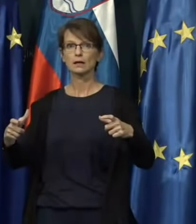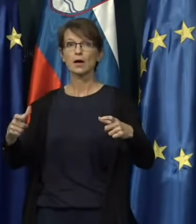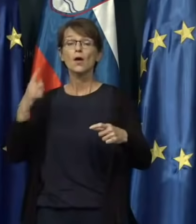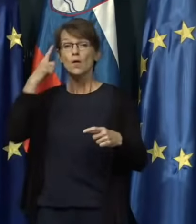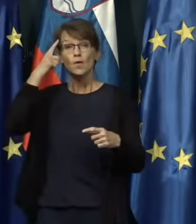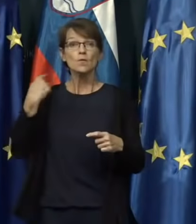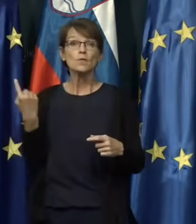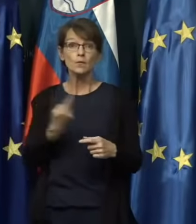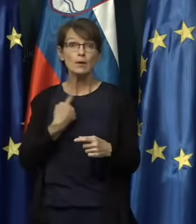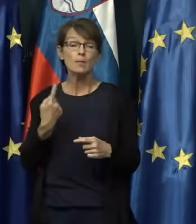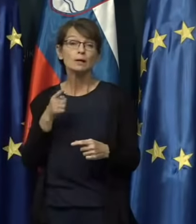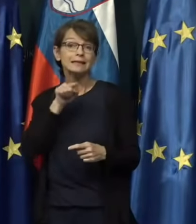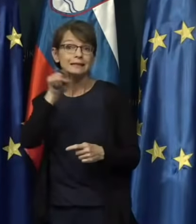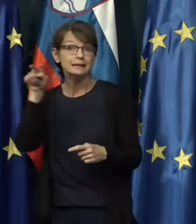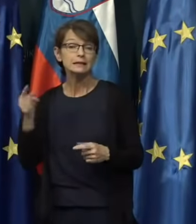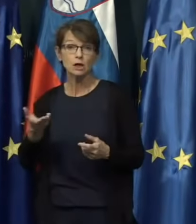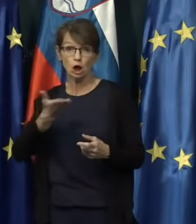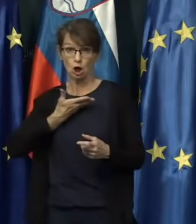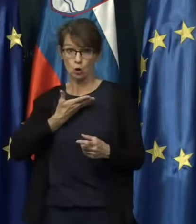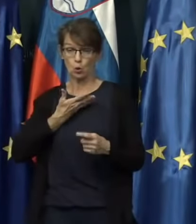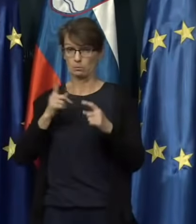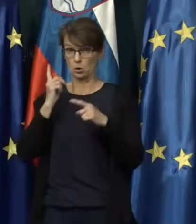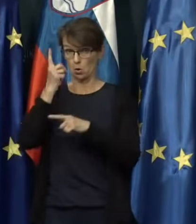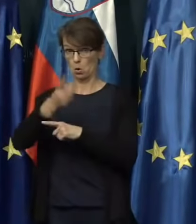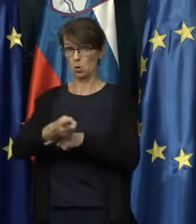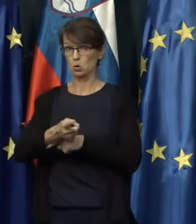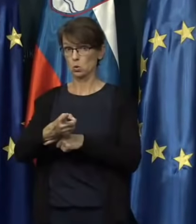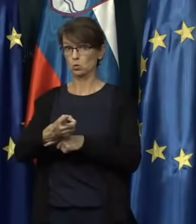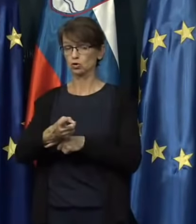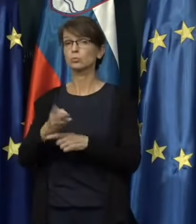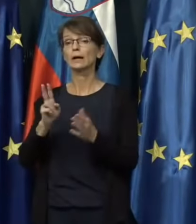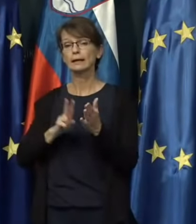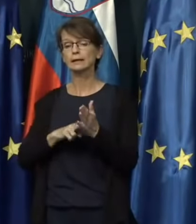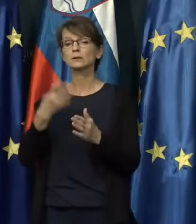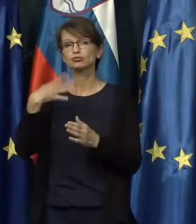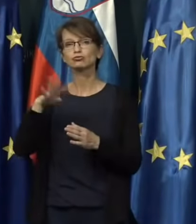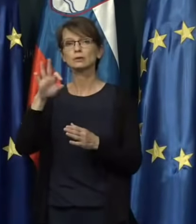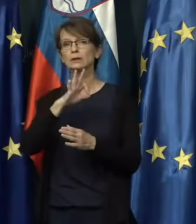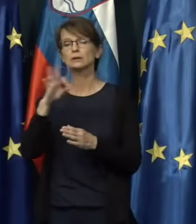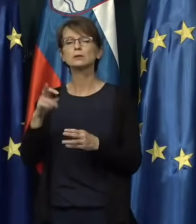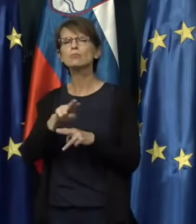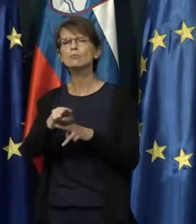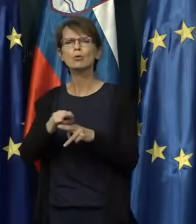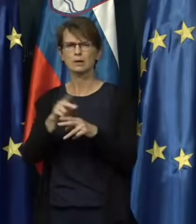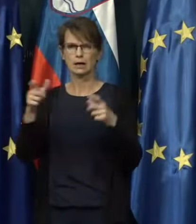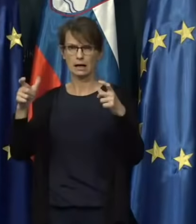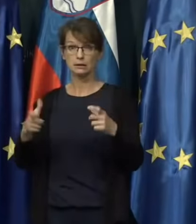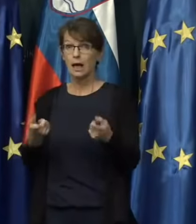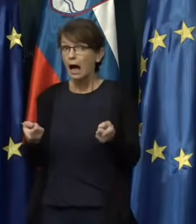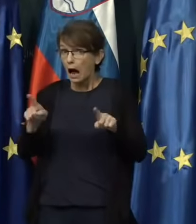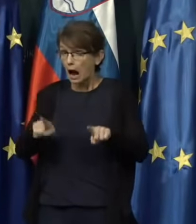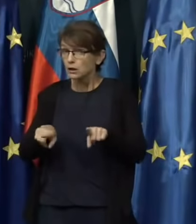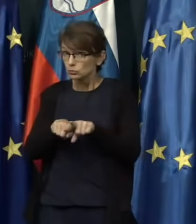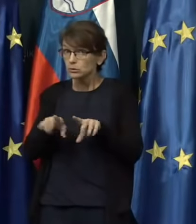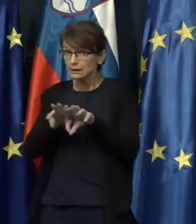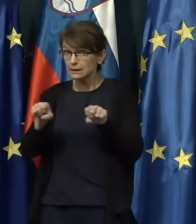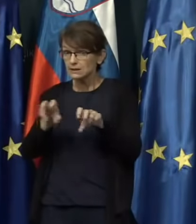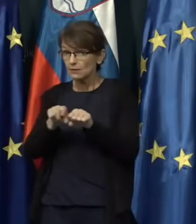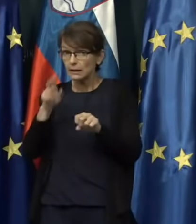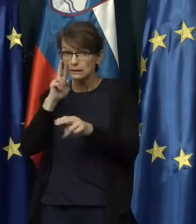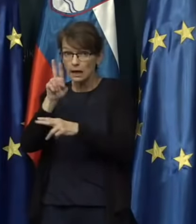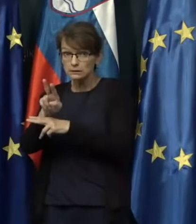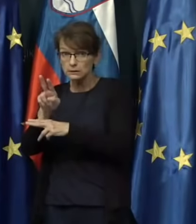Vemo, da v bistvu tisti, ki prejmejo tako odločbo, so dejansko 14 dni v popolni karanteni, se izvaja kakšen nadzor oziroma